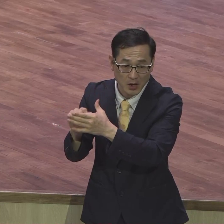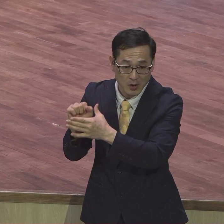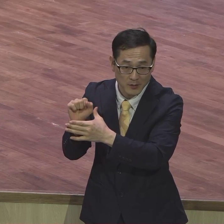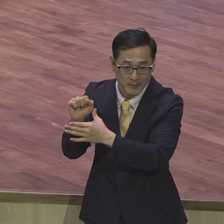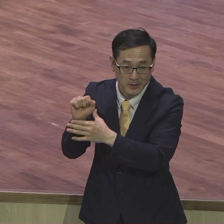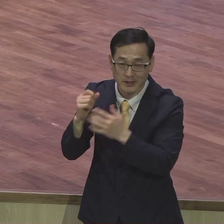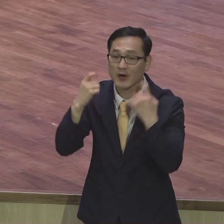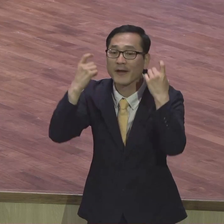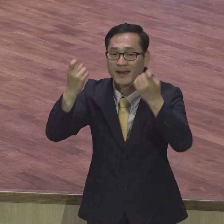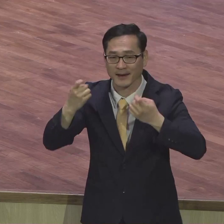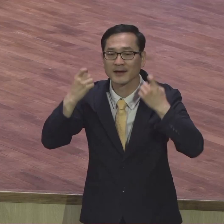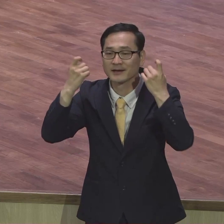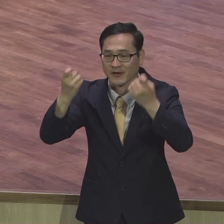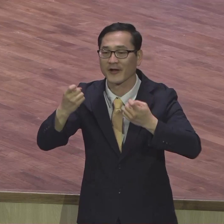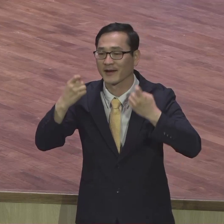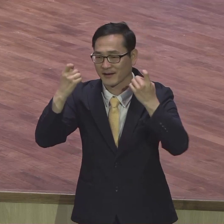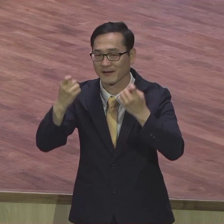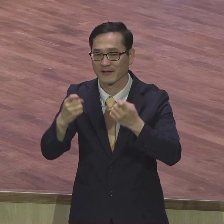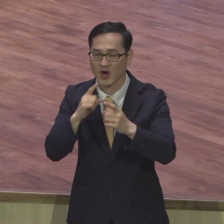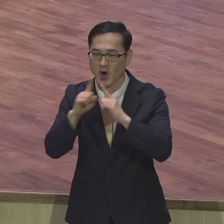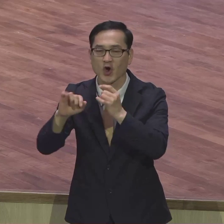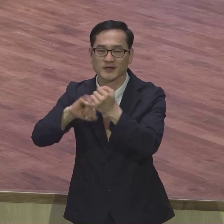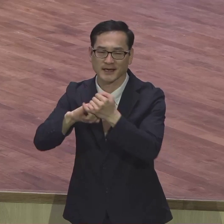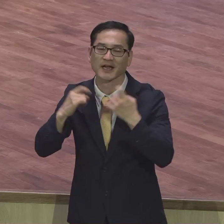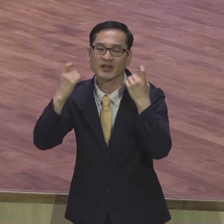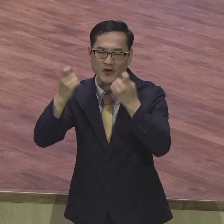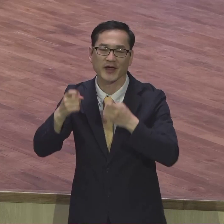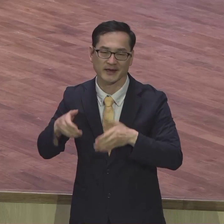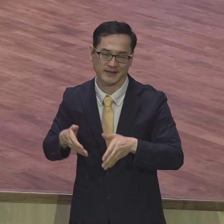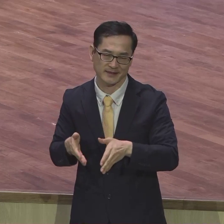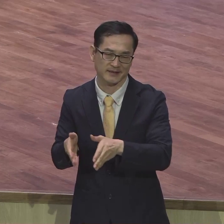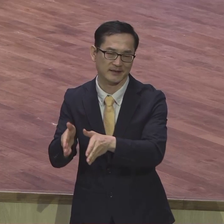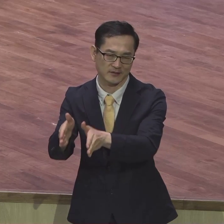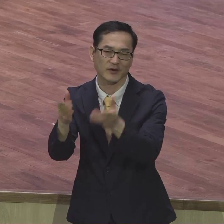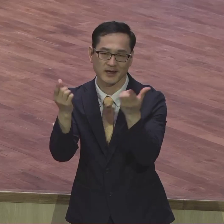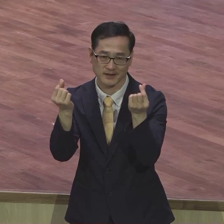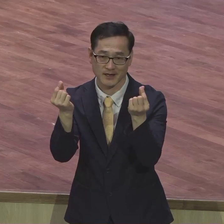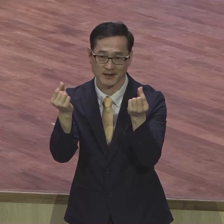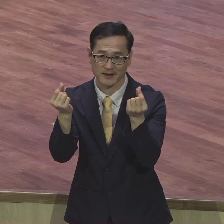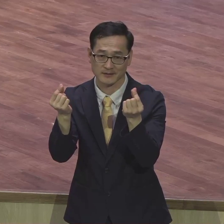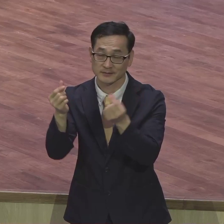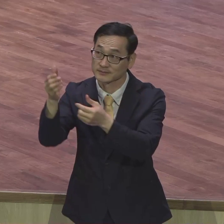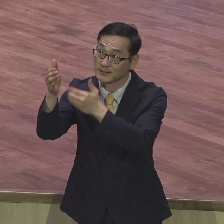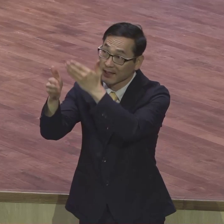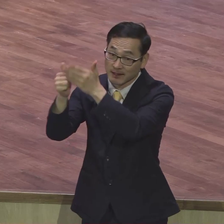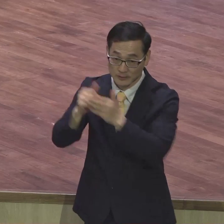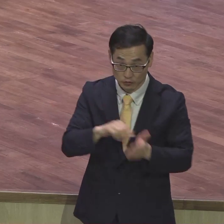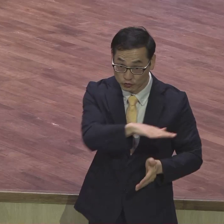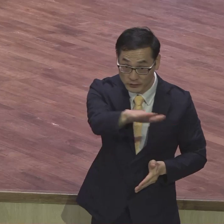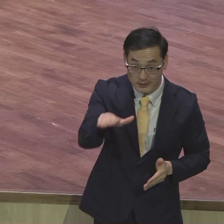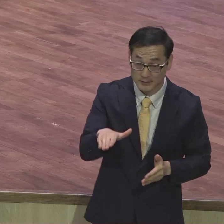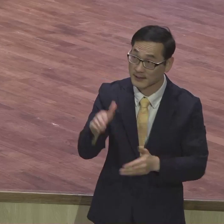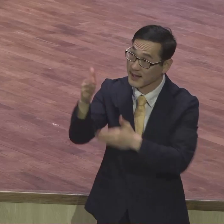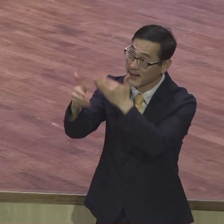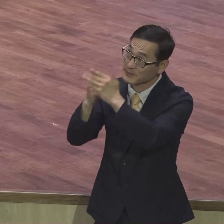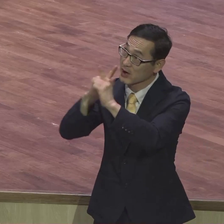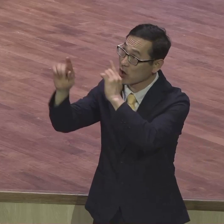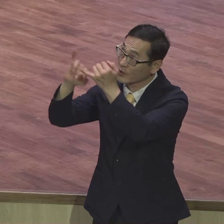우리 삶은요 하나님의 언약을 붙잡고 사는 삶이에요 우리 삶이 돈 붙잡고